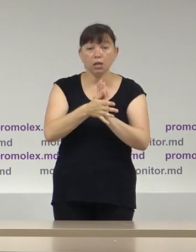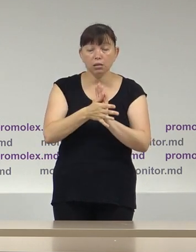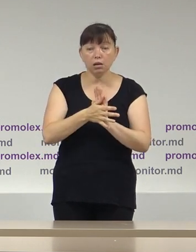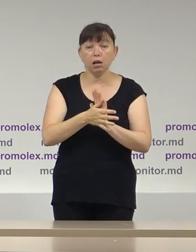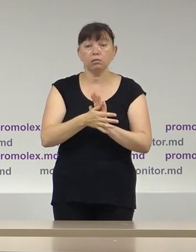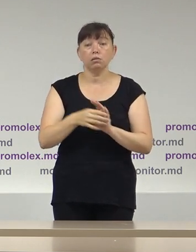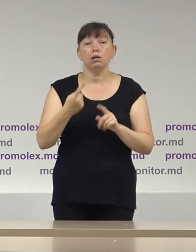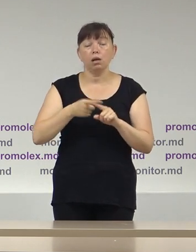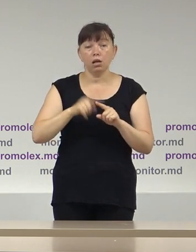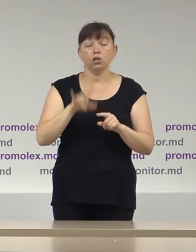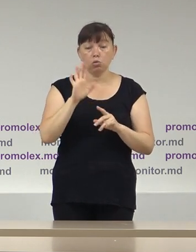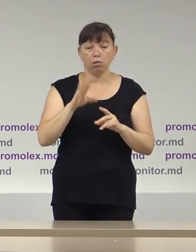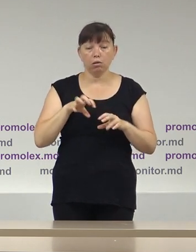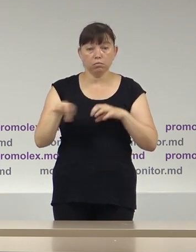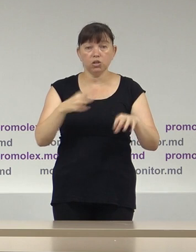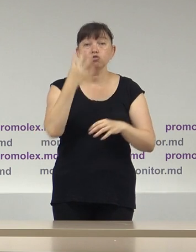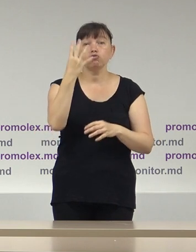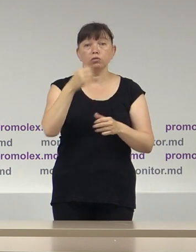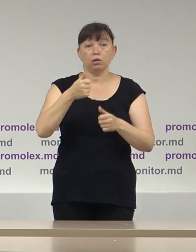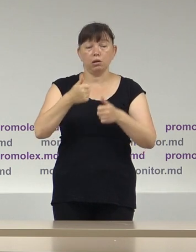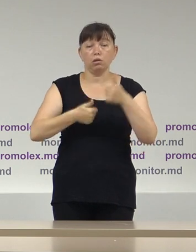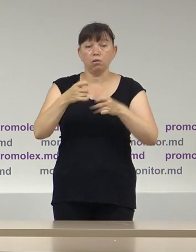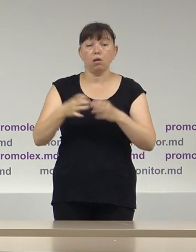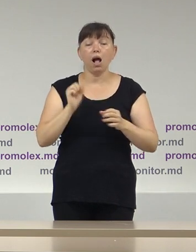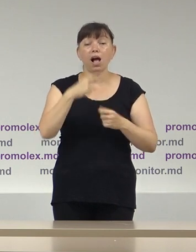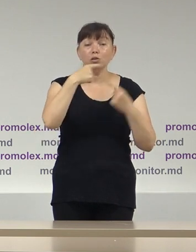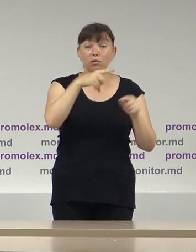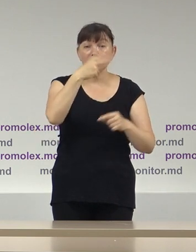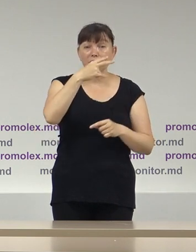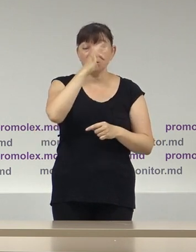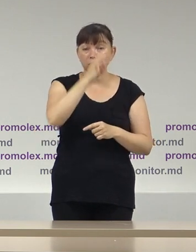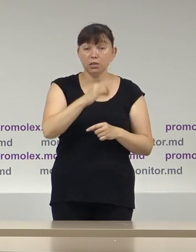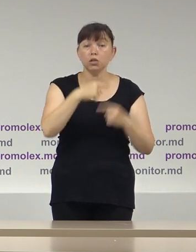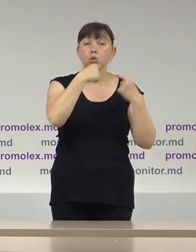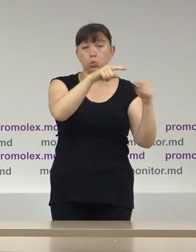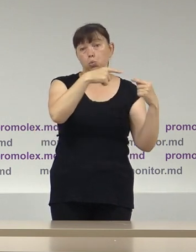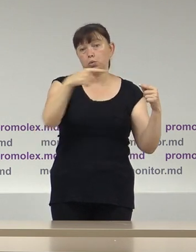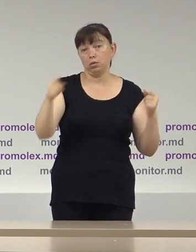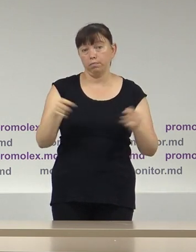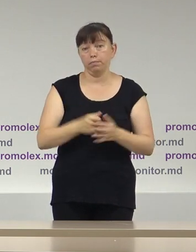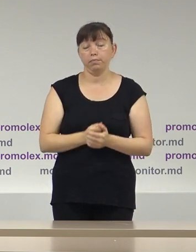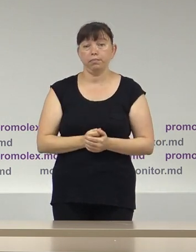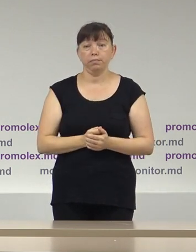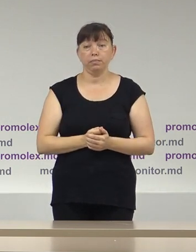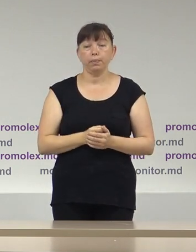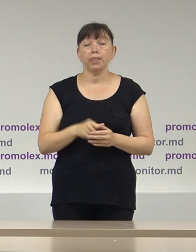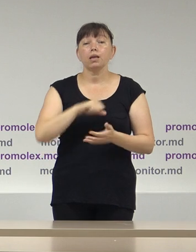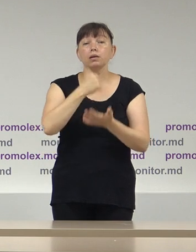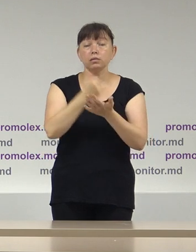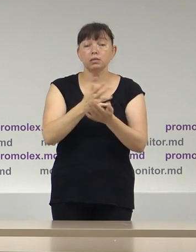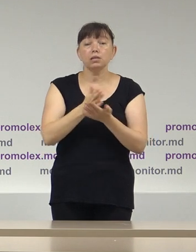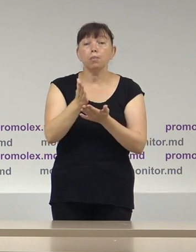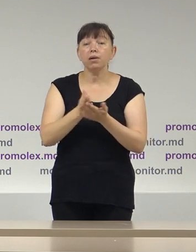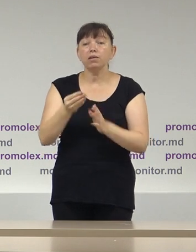la 4 concurenți electorale, iar alte 20% celorlalți concurenți. Principalele